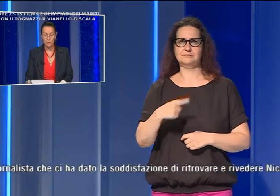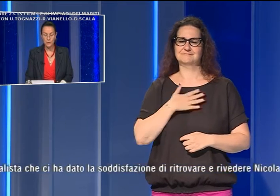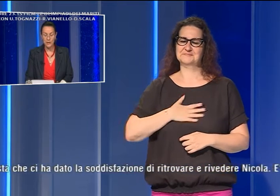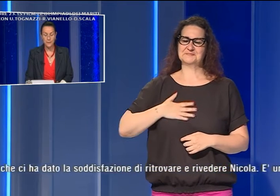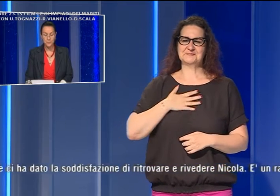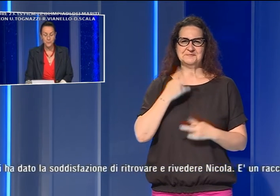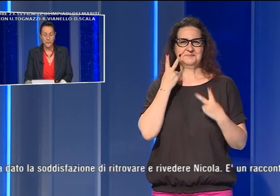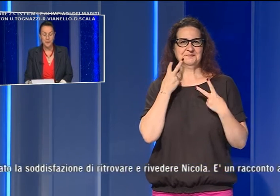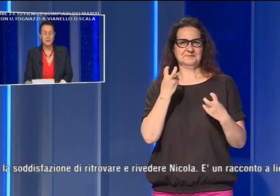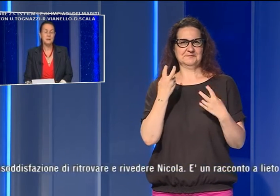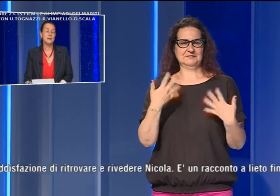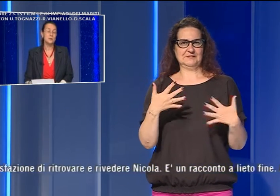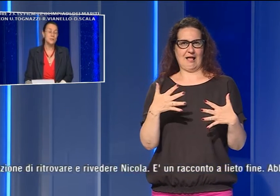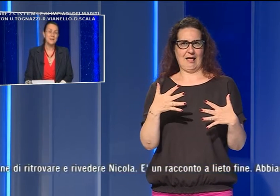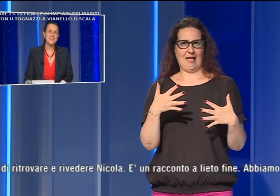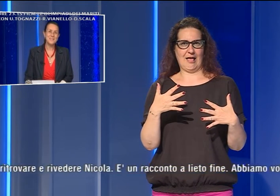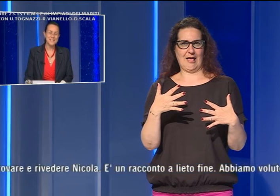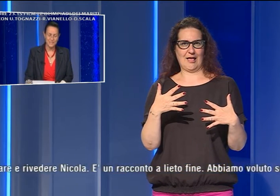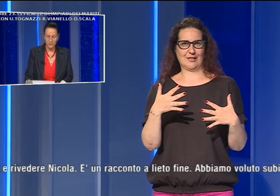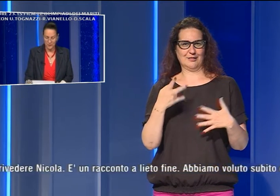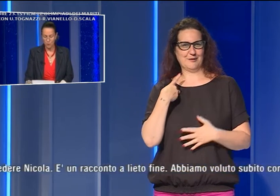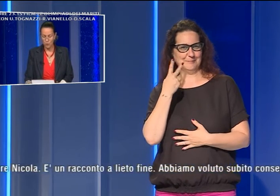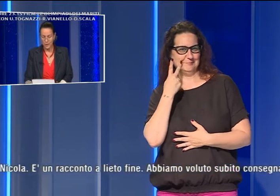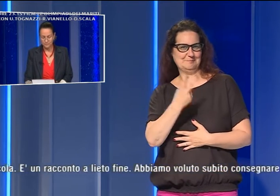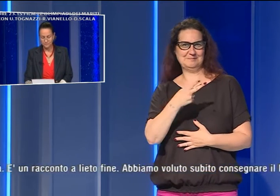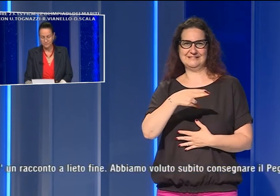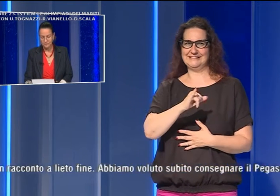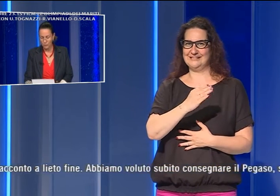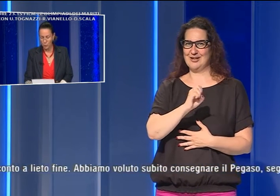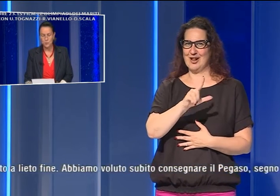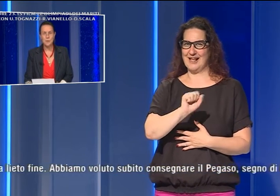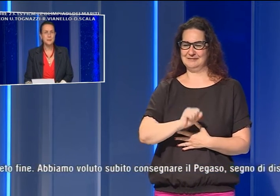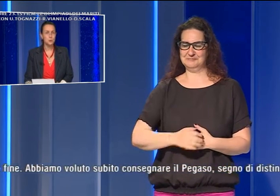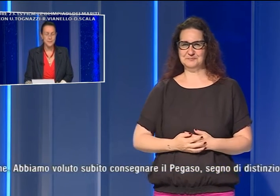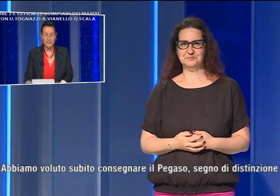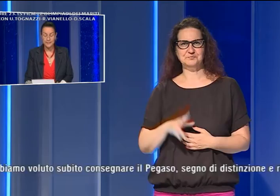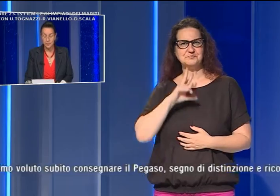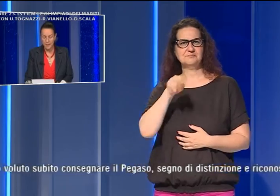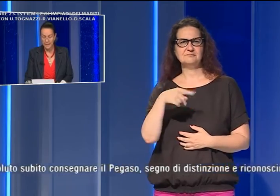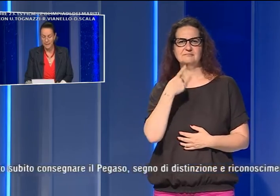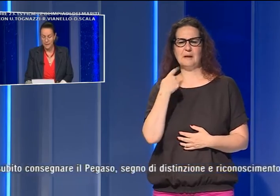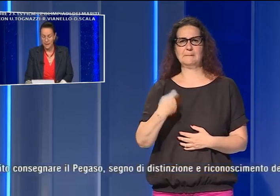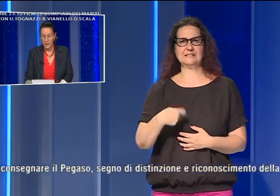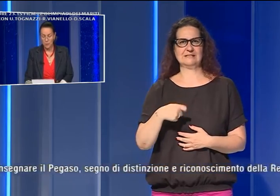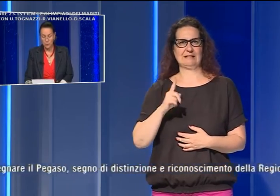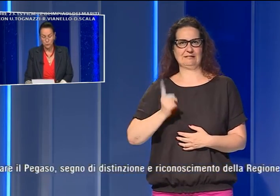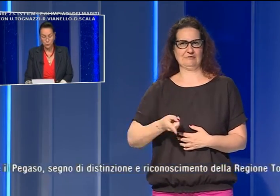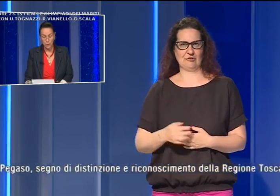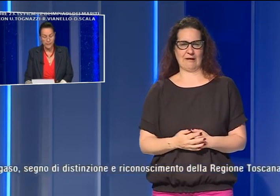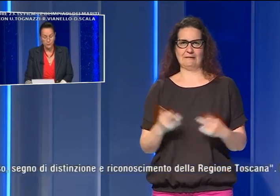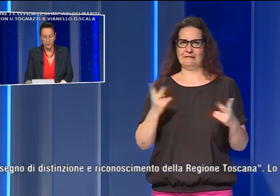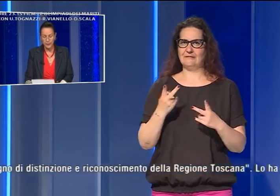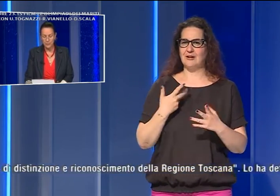ritornare a rivedere Nicola. Questo l'ha detto il presidente Gianni. È un